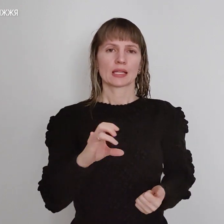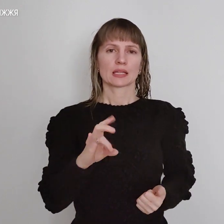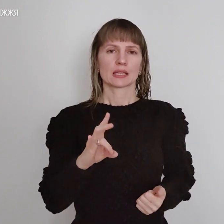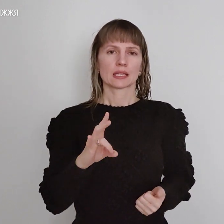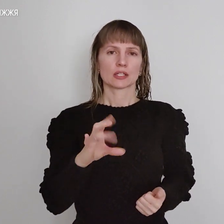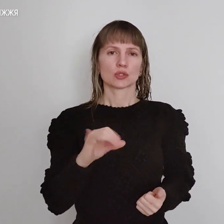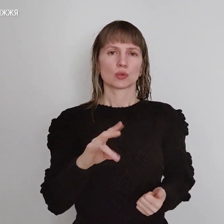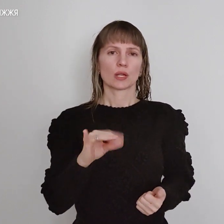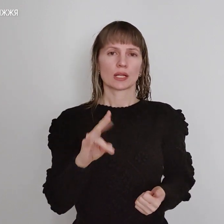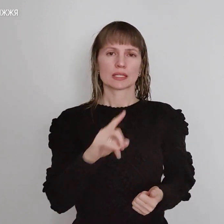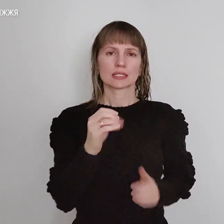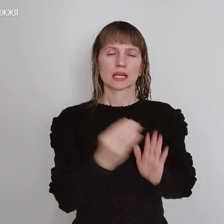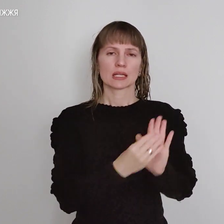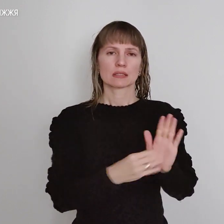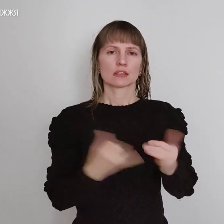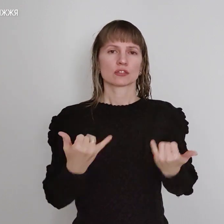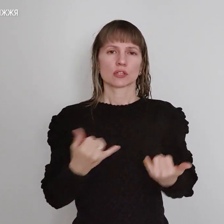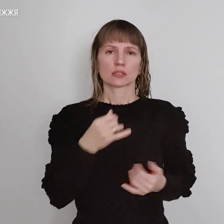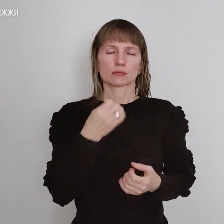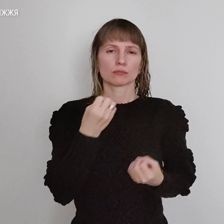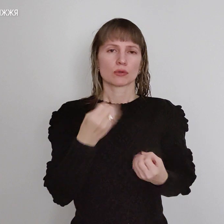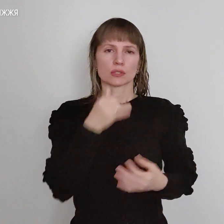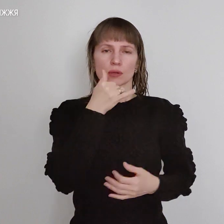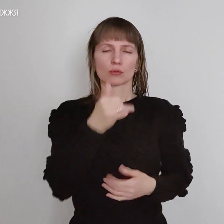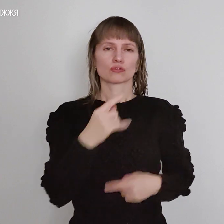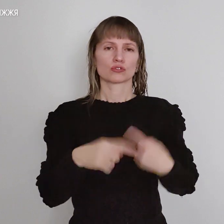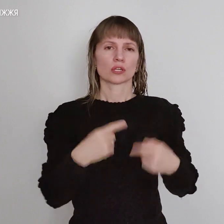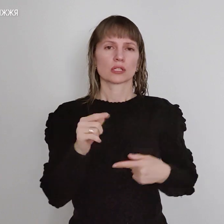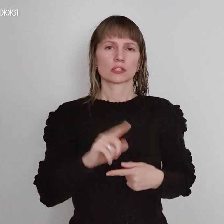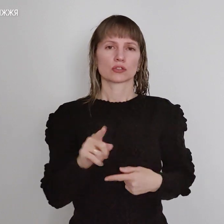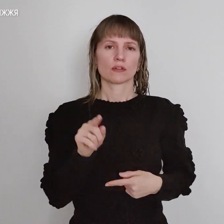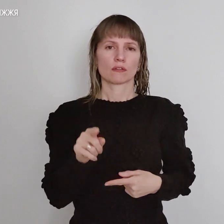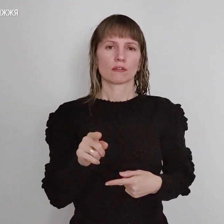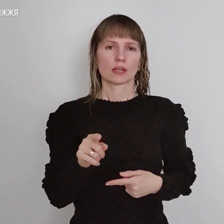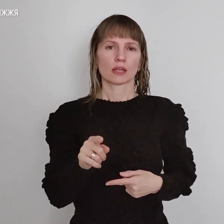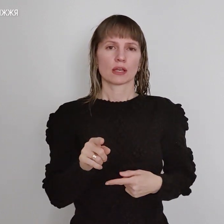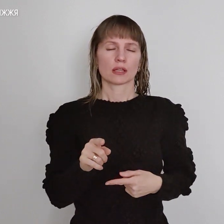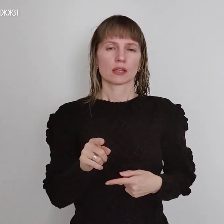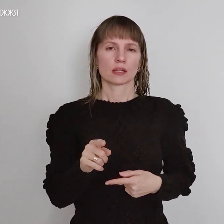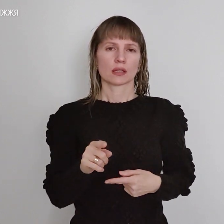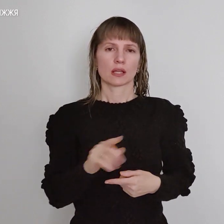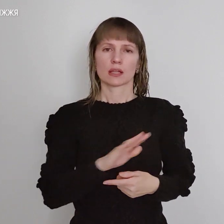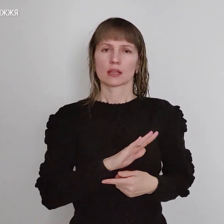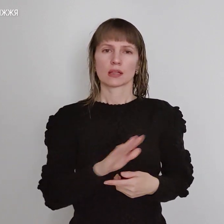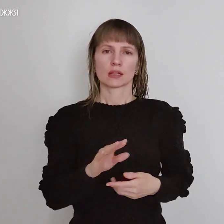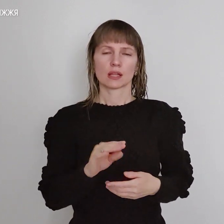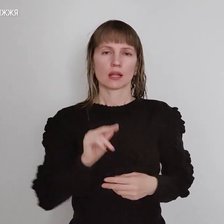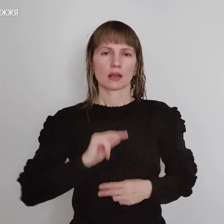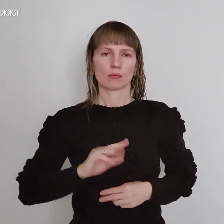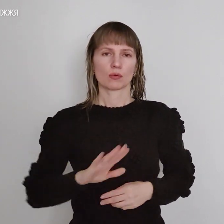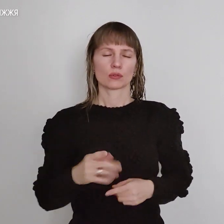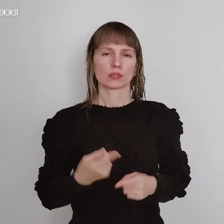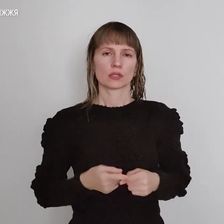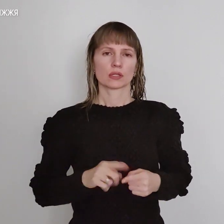я просто фізично не можу через те, що він не виписується. Мені пропонували